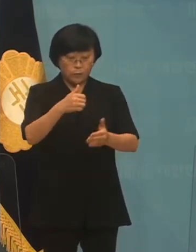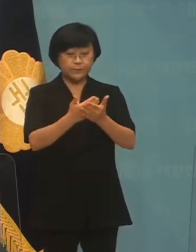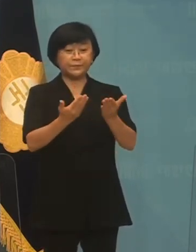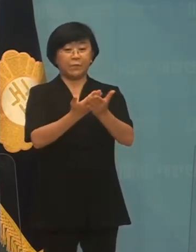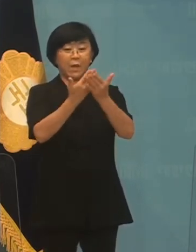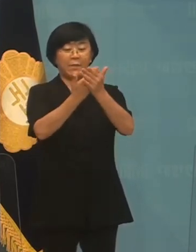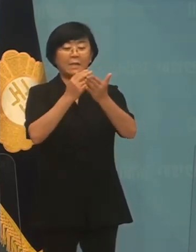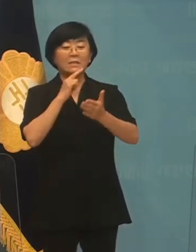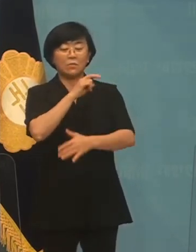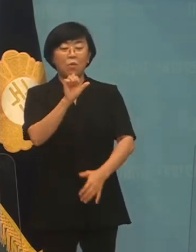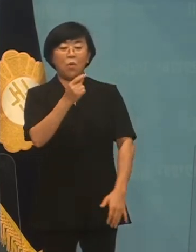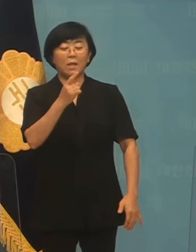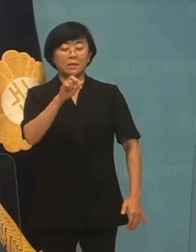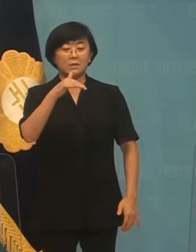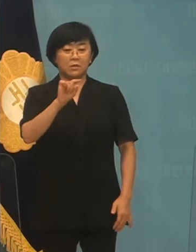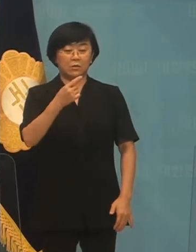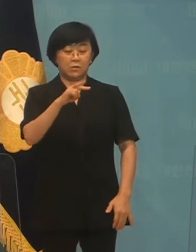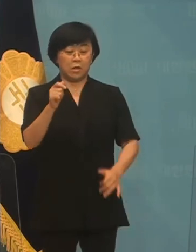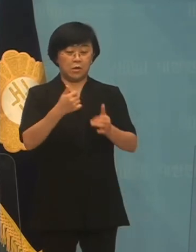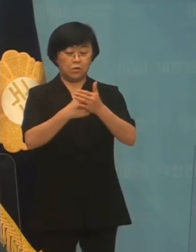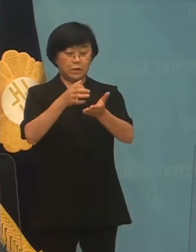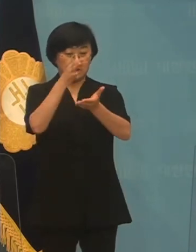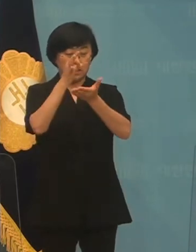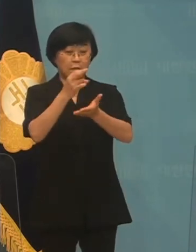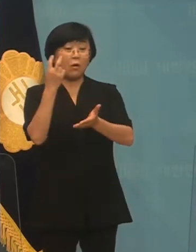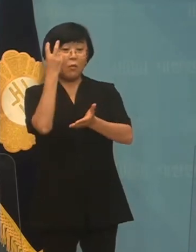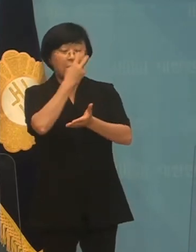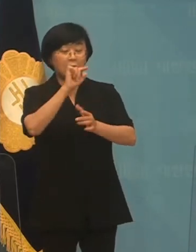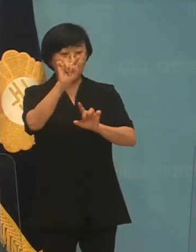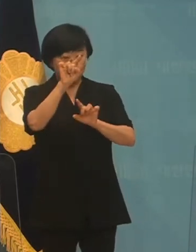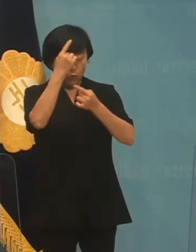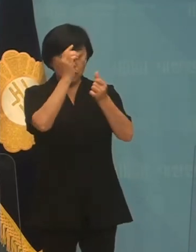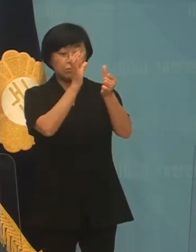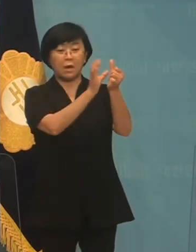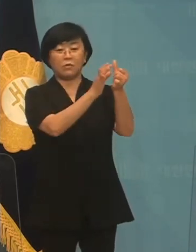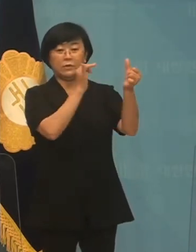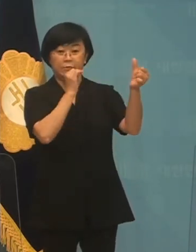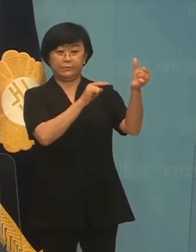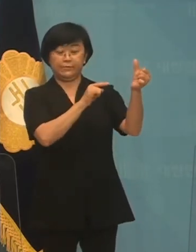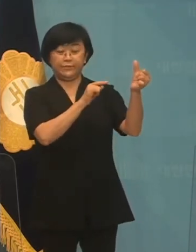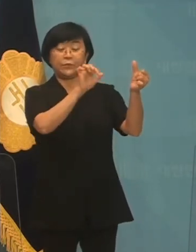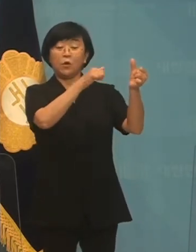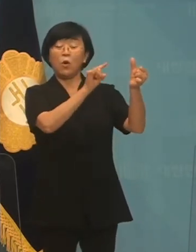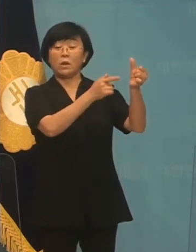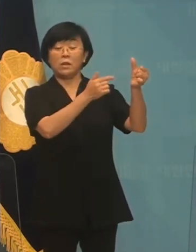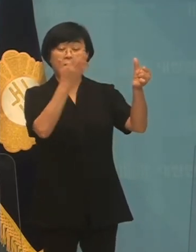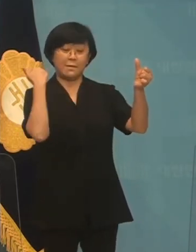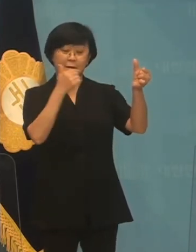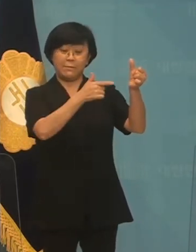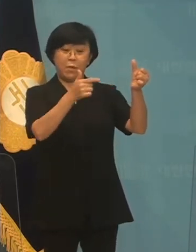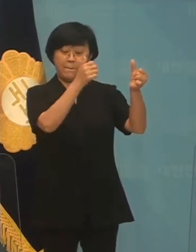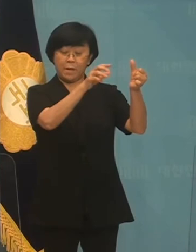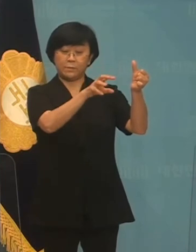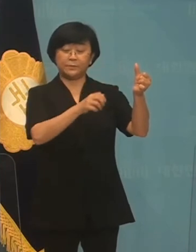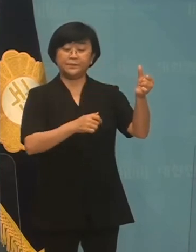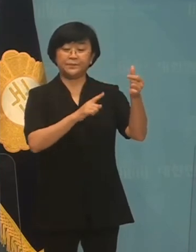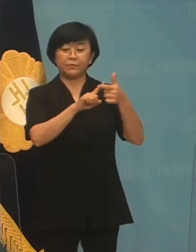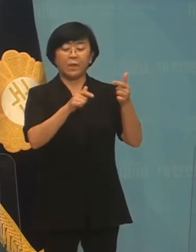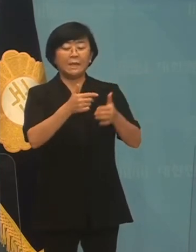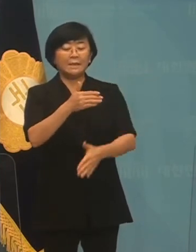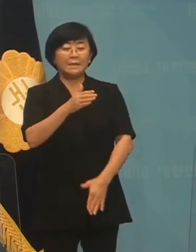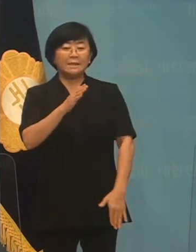하천 대유자산관리에 고문을 맡고 있다고 합니다. 권전대법과는 이재명 지사의 친형,